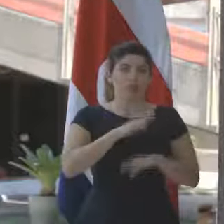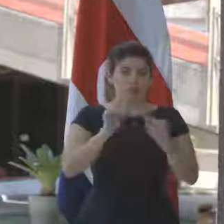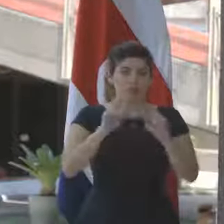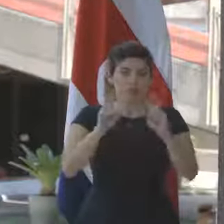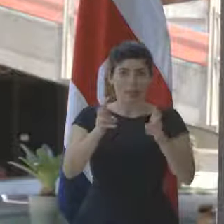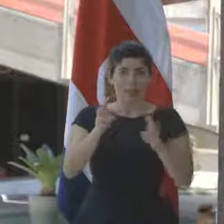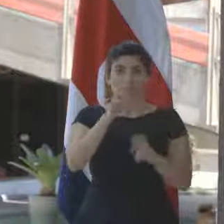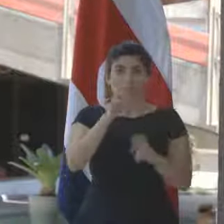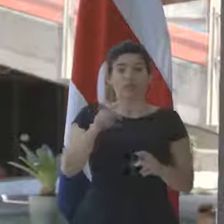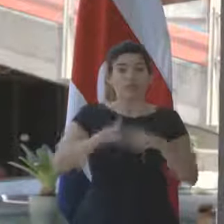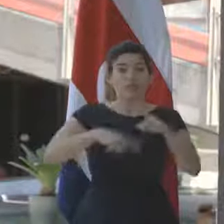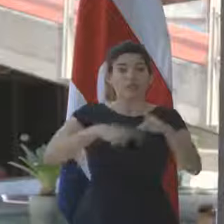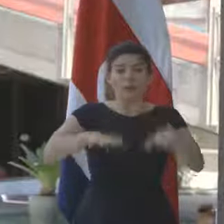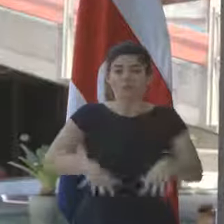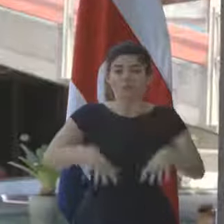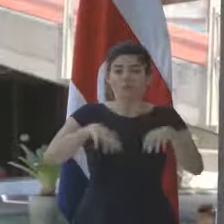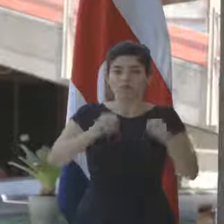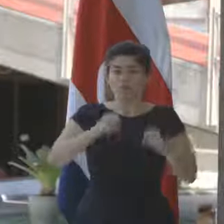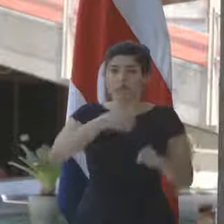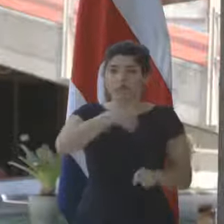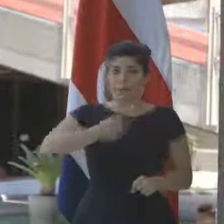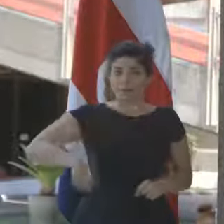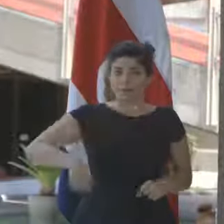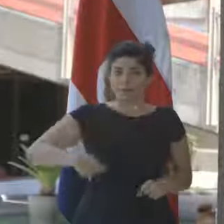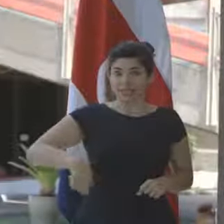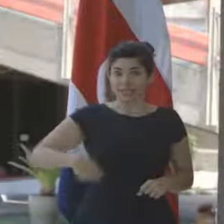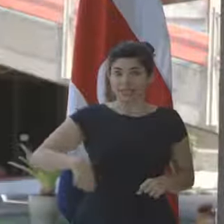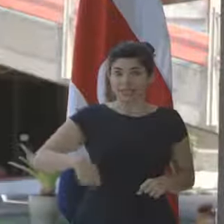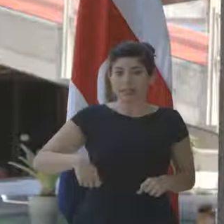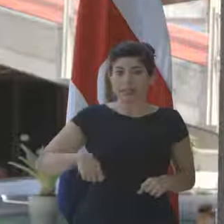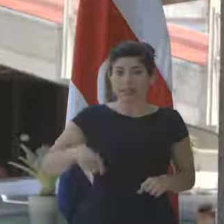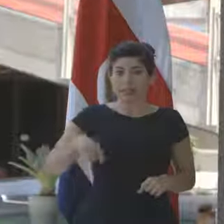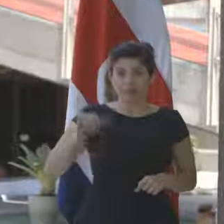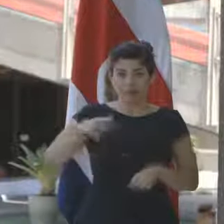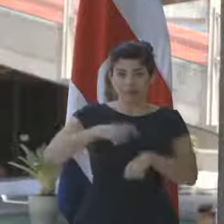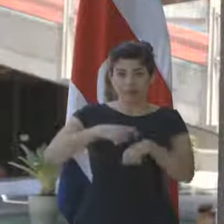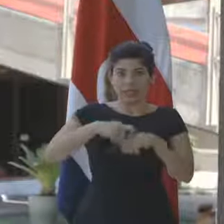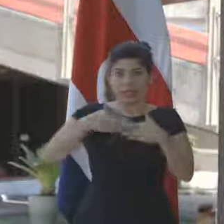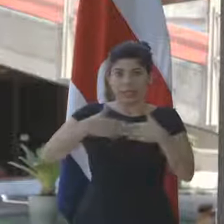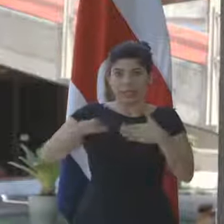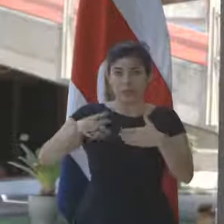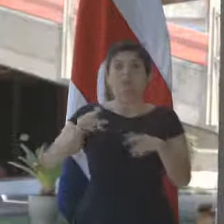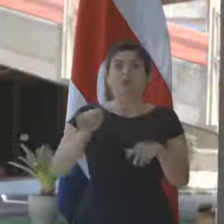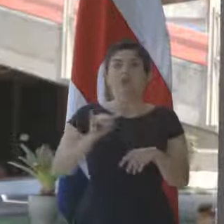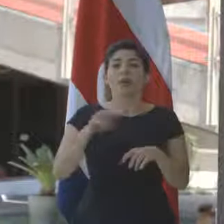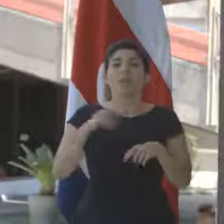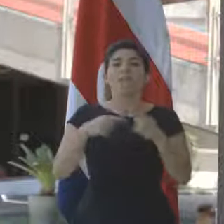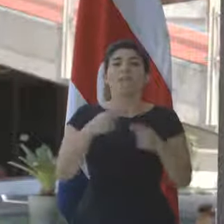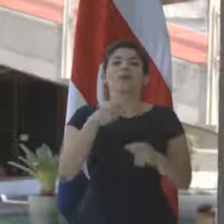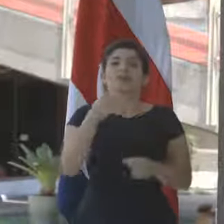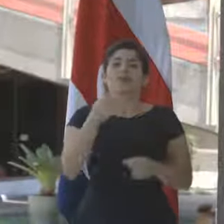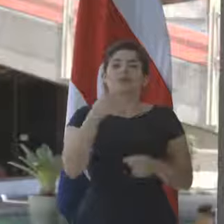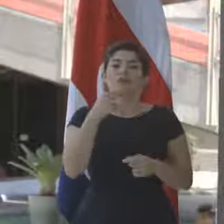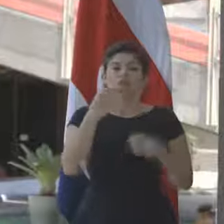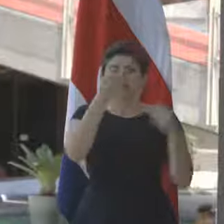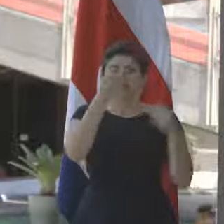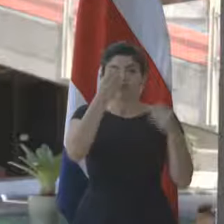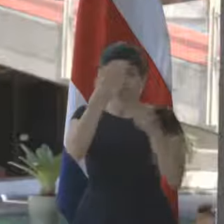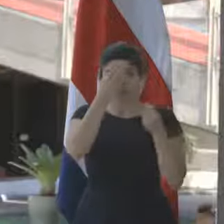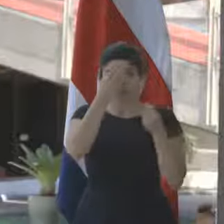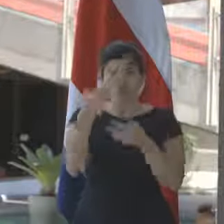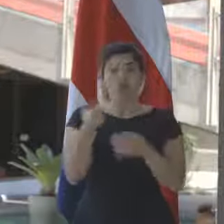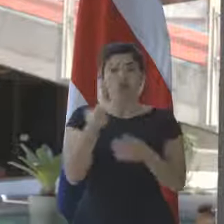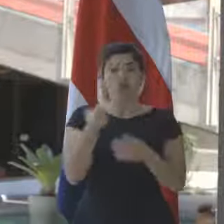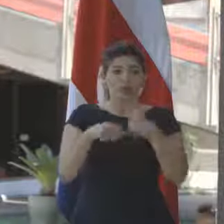Costa Rica estaría asumiendo la presidencia en este periodo y estaría llevando nuestra vocería. Lo haremos